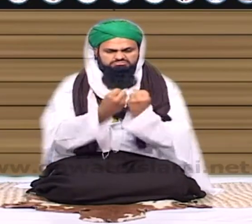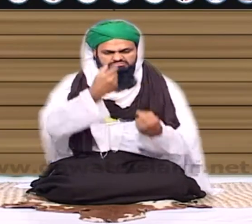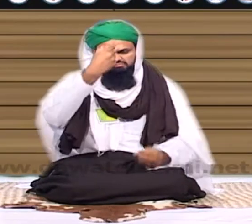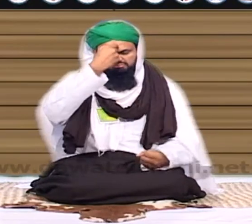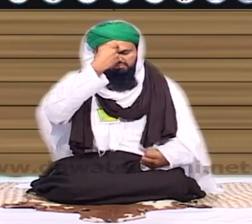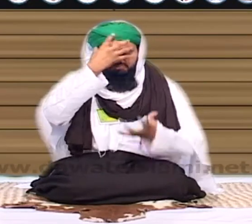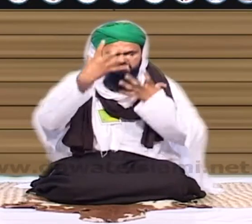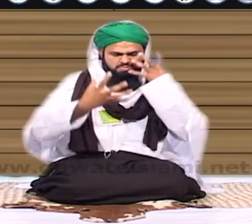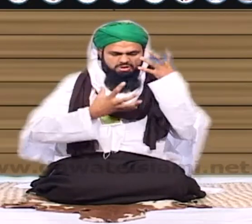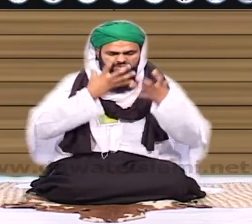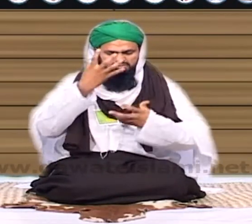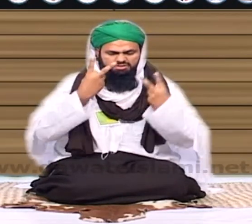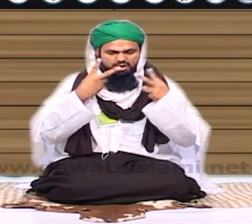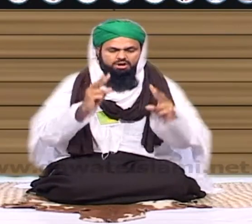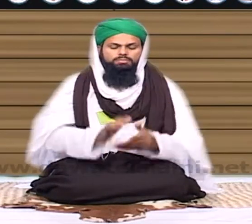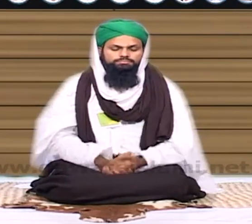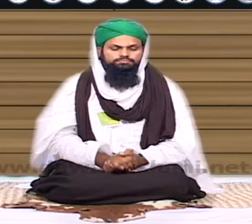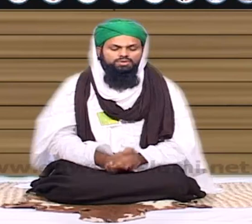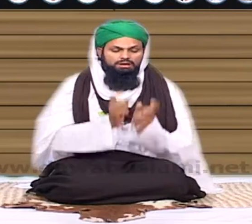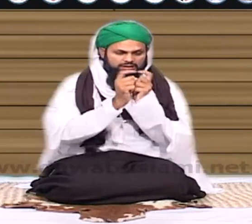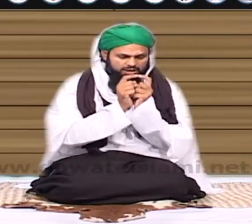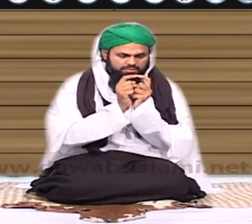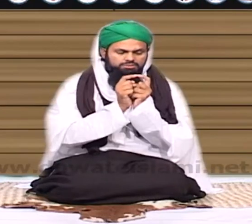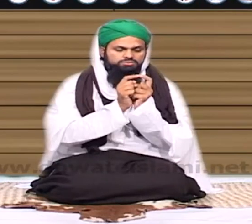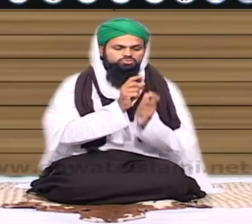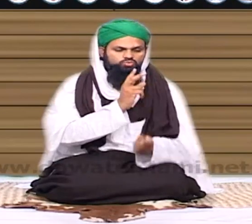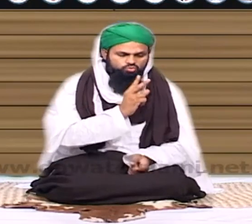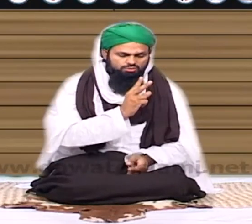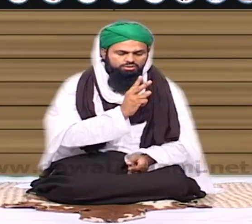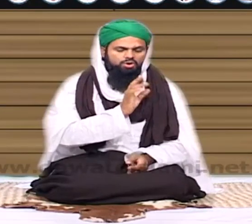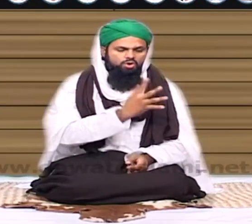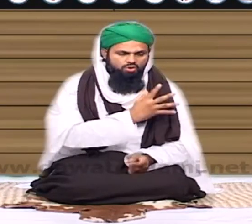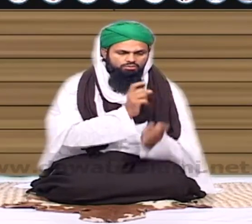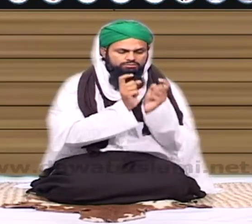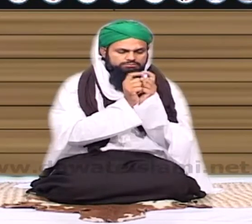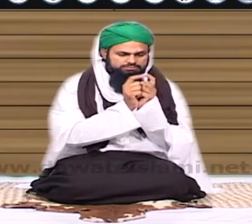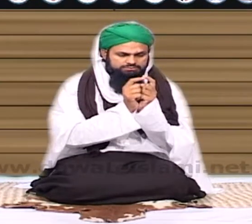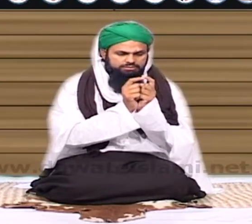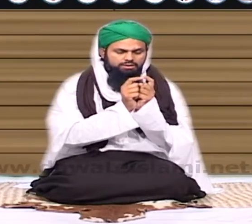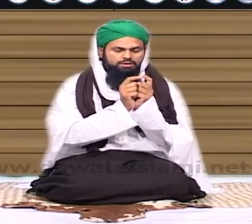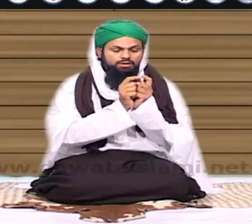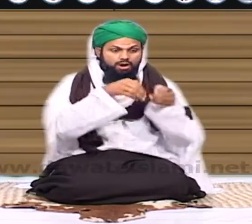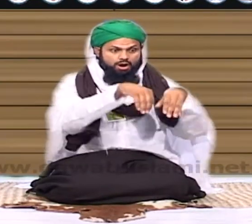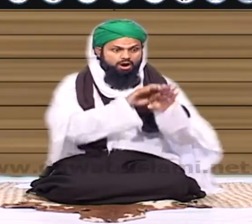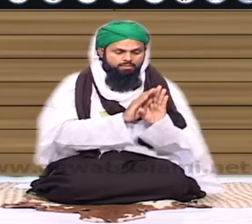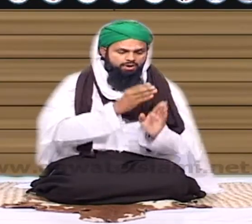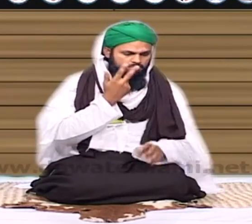تو جو اس طرح لڑواتا ہے چگلی کھاتا ہے لیبت کرتا ہے قبر میں اس کا عذاب اس شخص نے یہ دیکھا